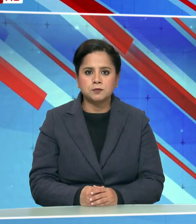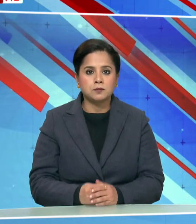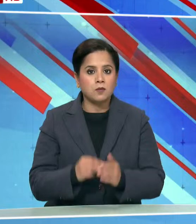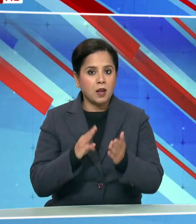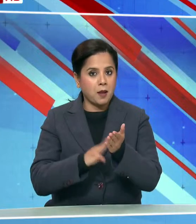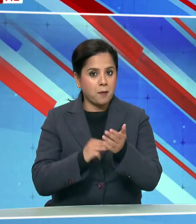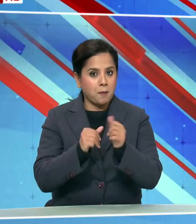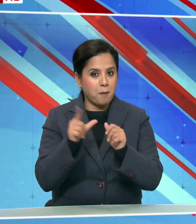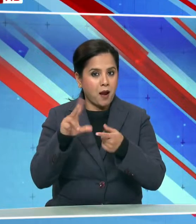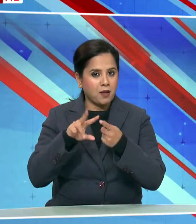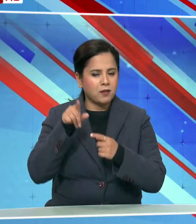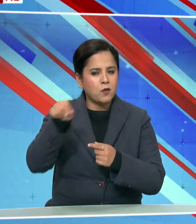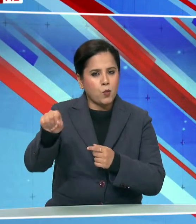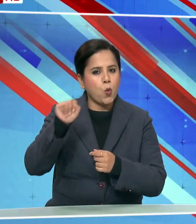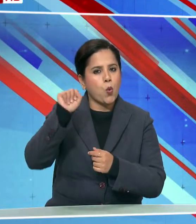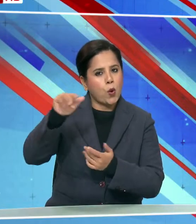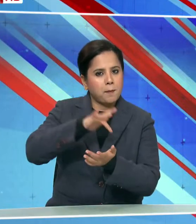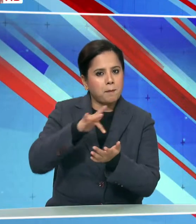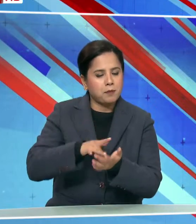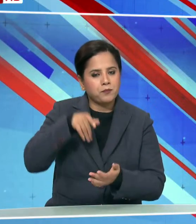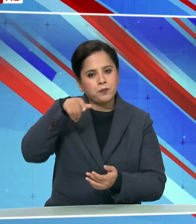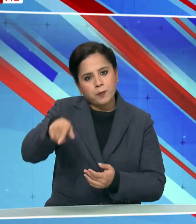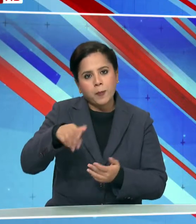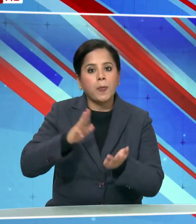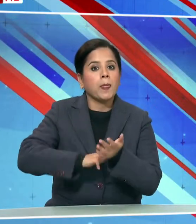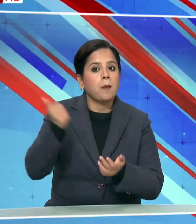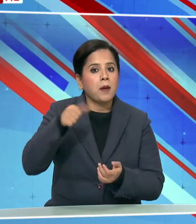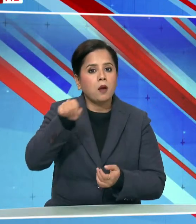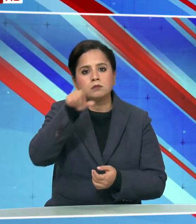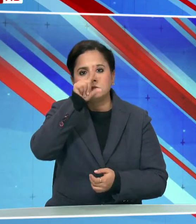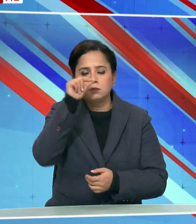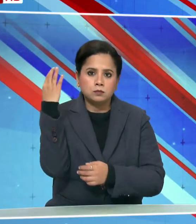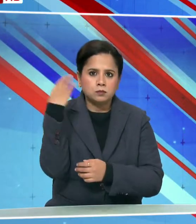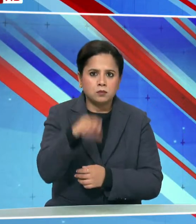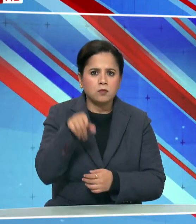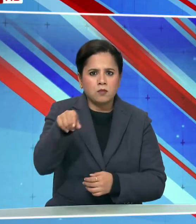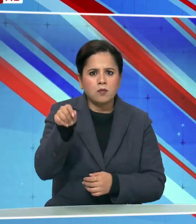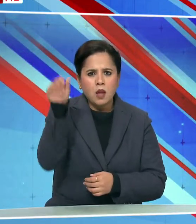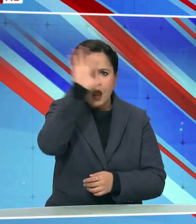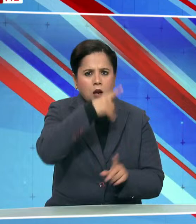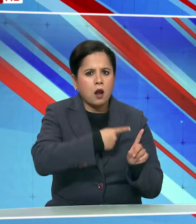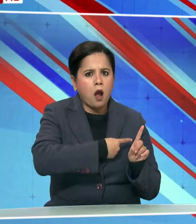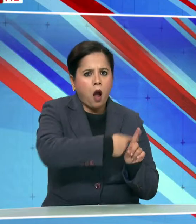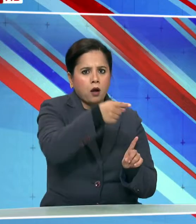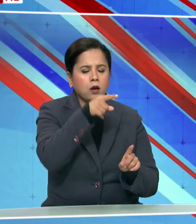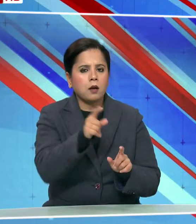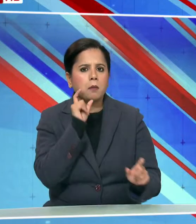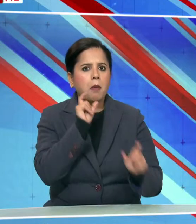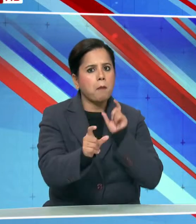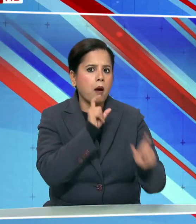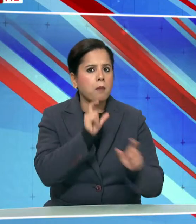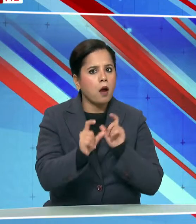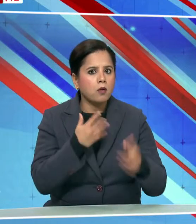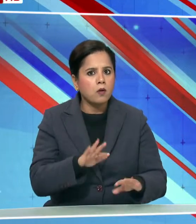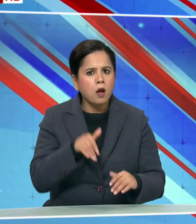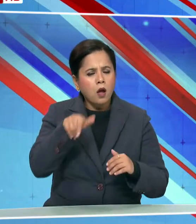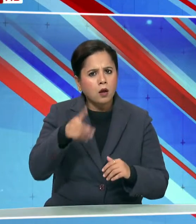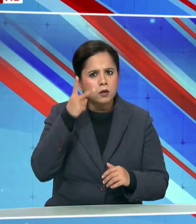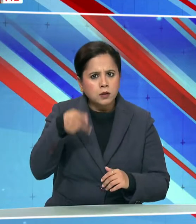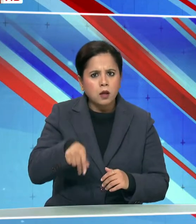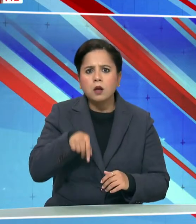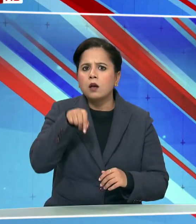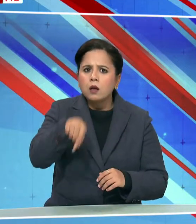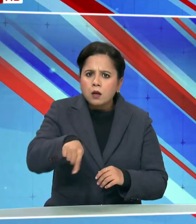माल्दीव के कुछ मंत्रियों द्वारा सोशल मीडिया प्लैटफॉर्म एक्षपर भारत विरोधी टिपणिया की गई जिसके बाद से